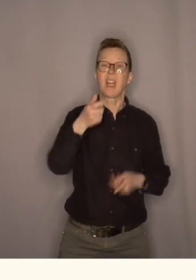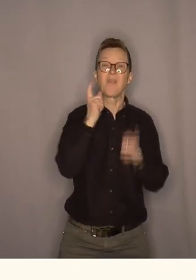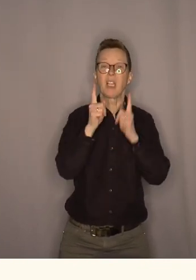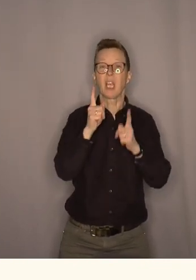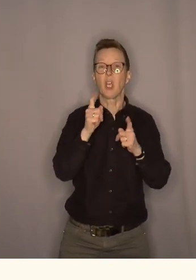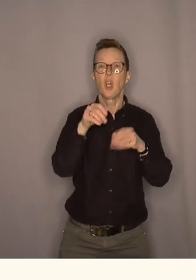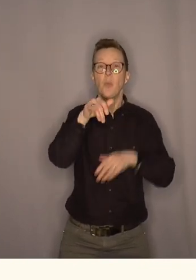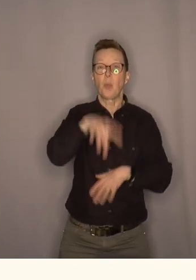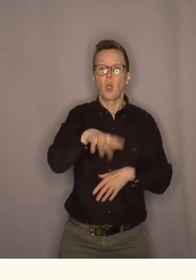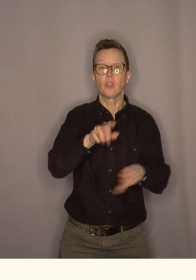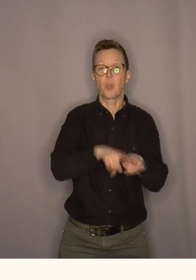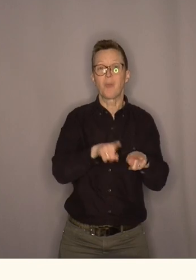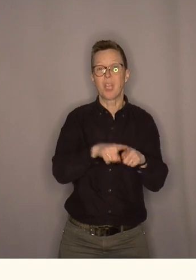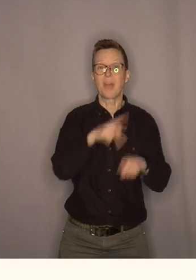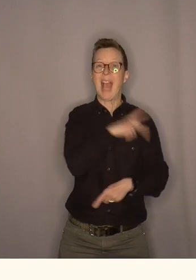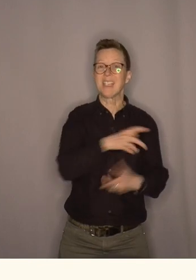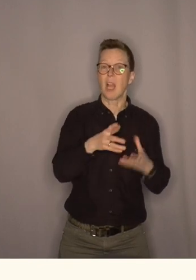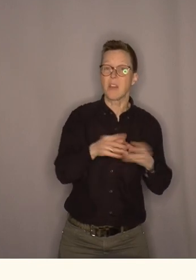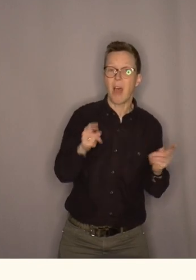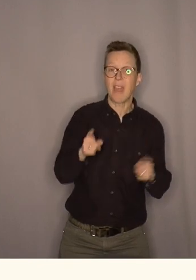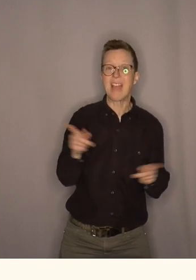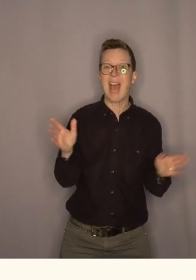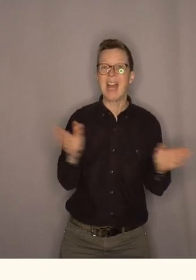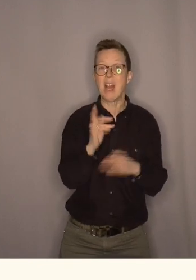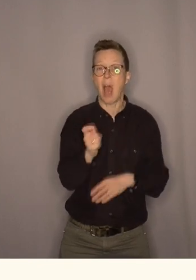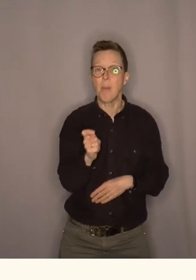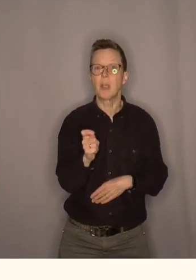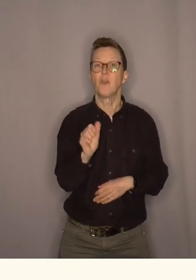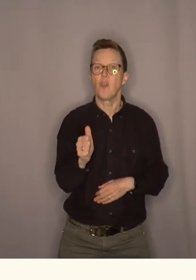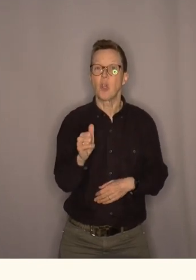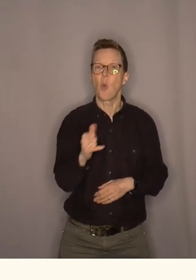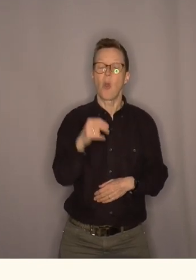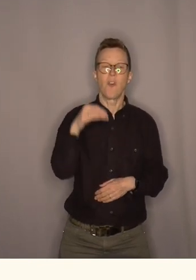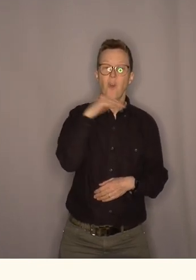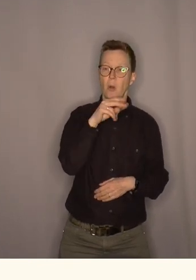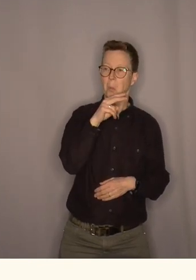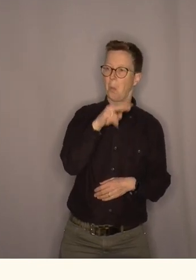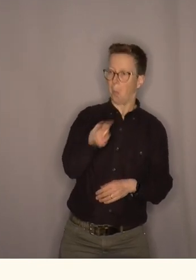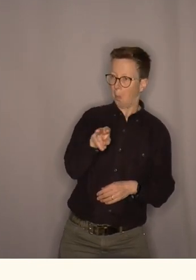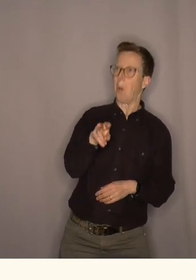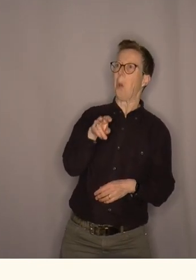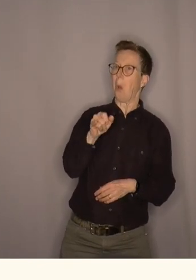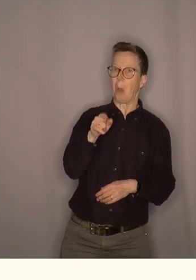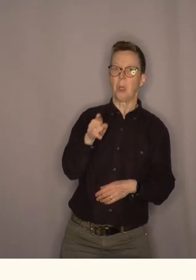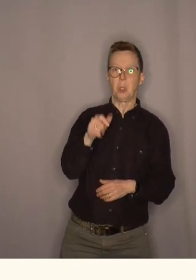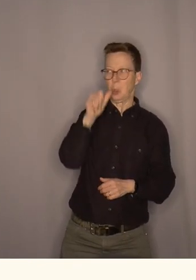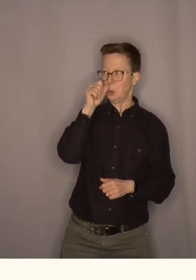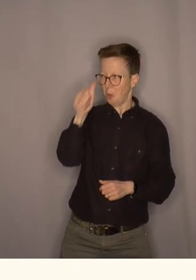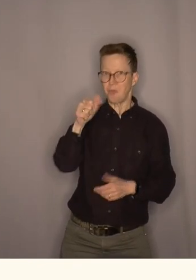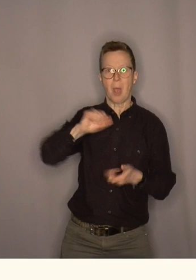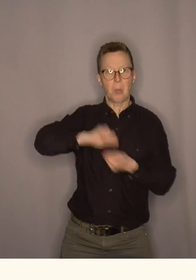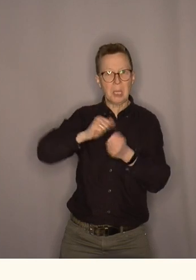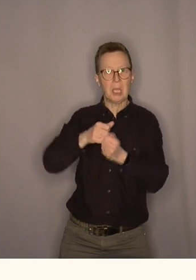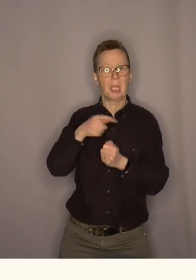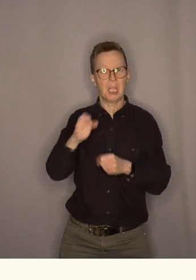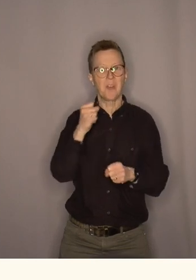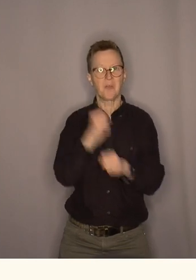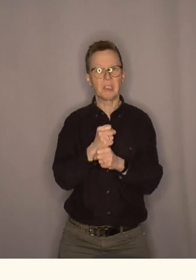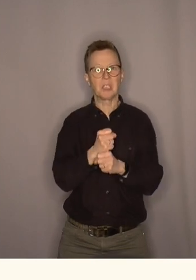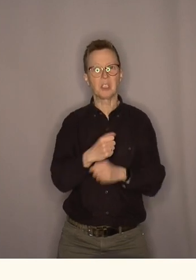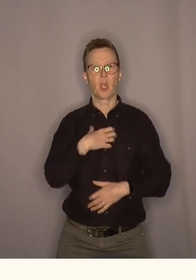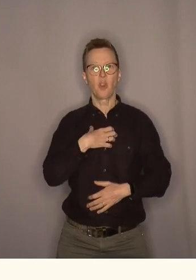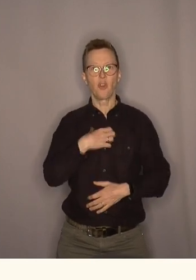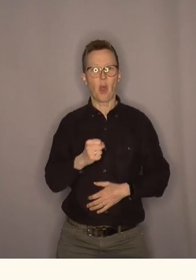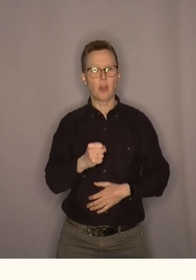Kristiansand og på Lillamar så er det for det folk har lagt merke til at dette er tøffe politikere som faktisk tør å